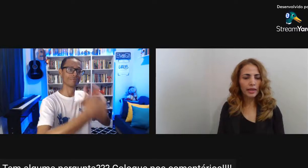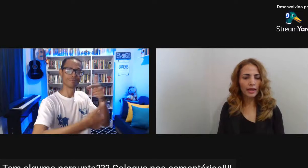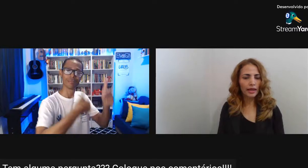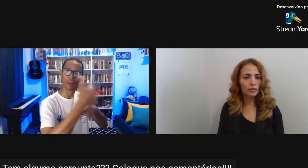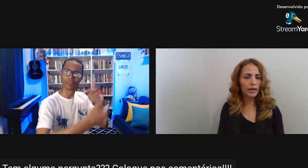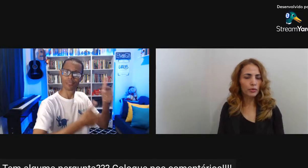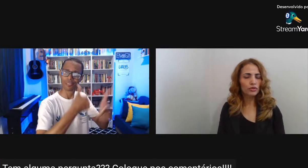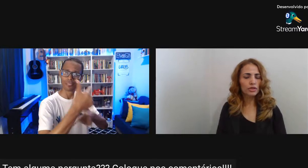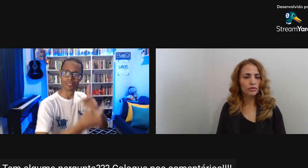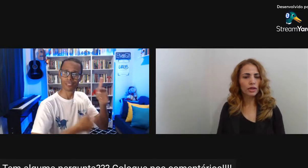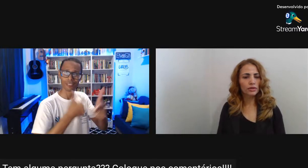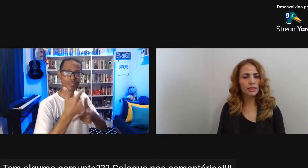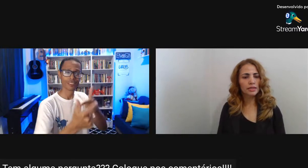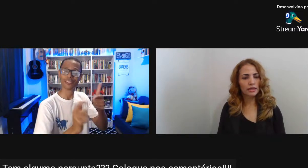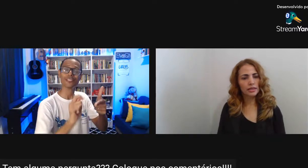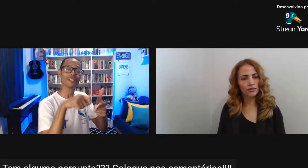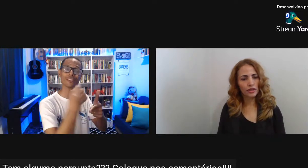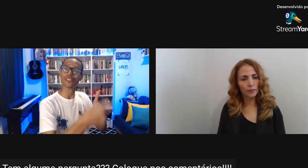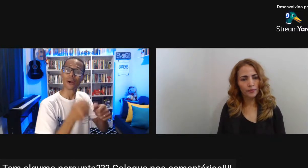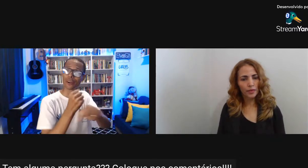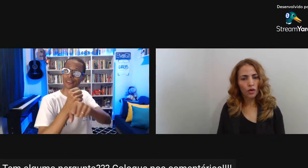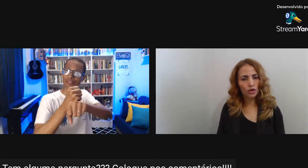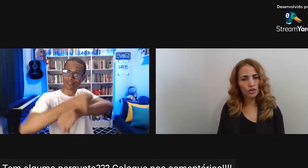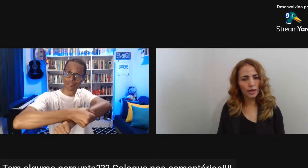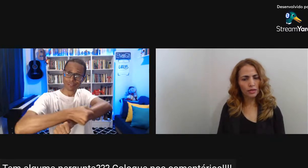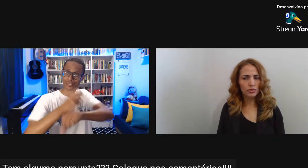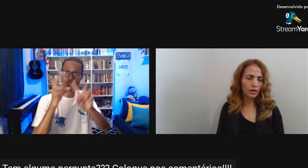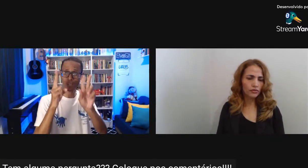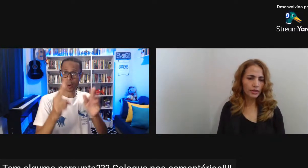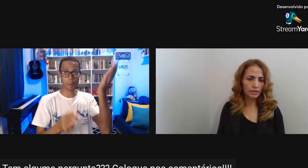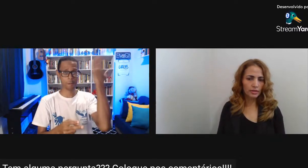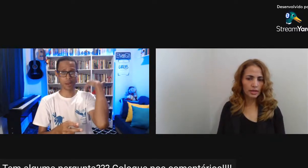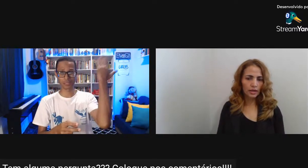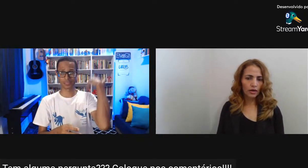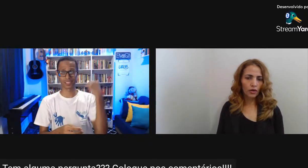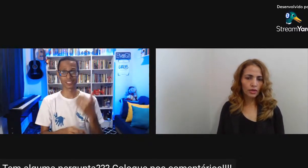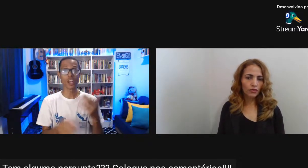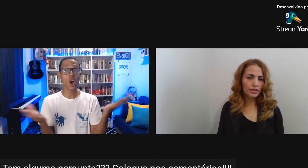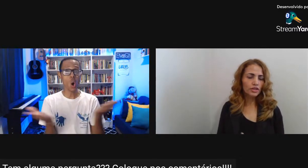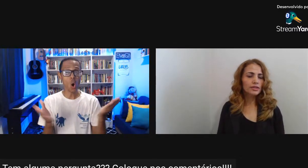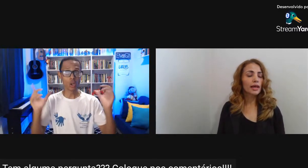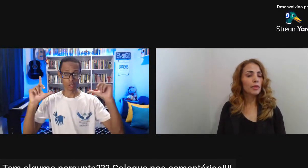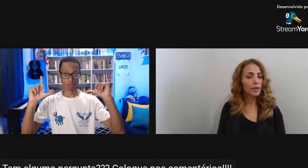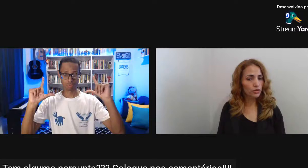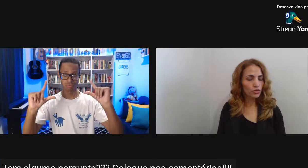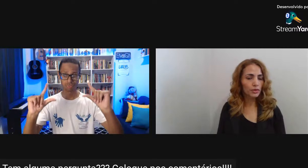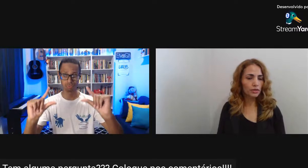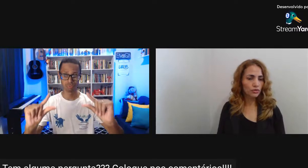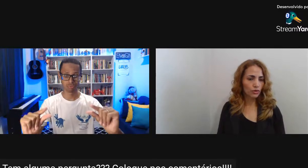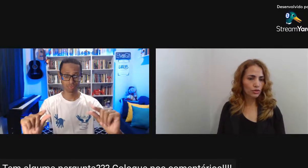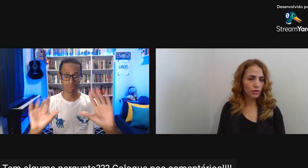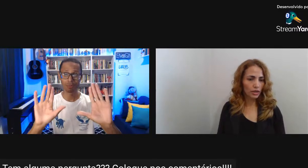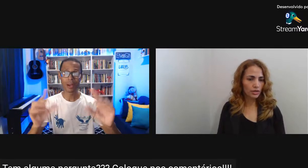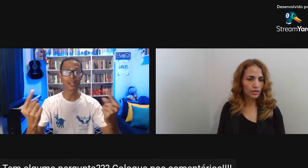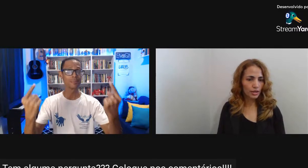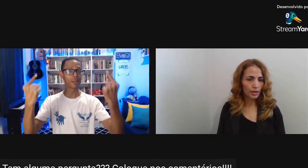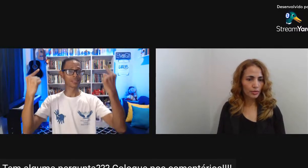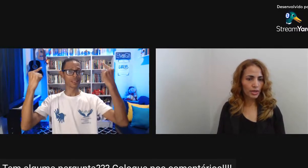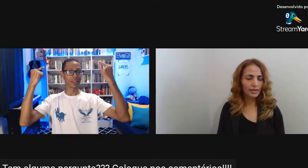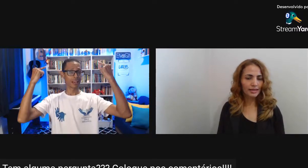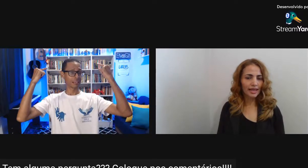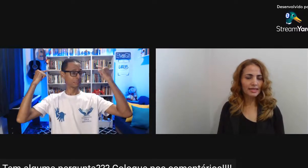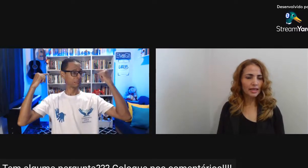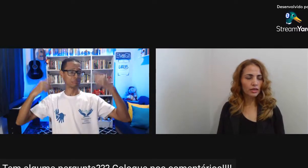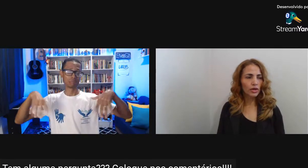Também é uma reprodução Do que acontecia Na escravidão Hoje menos? Talvez Ou talvez a gente saiba menos Sobre isso hoje Do que antes